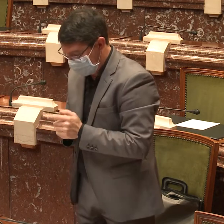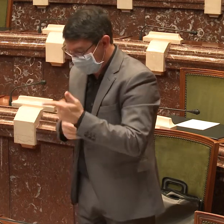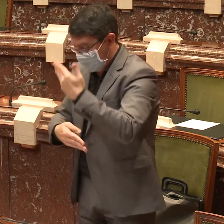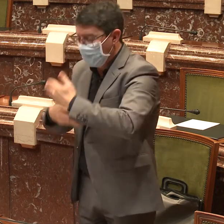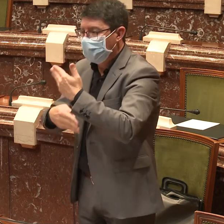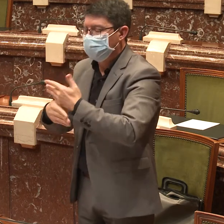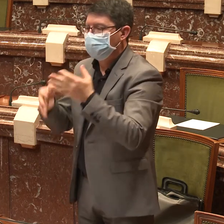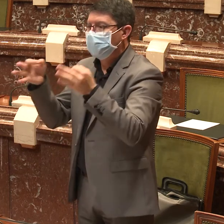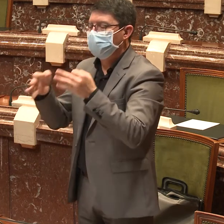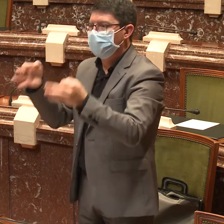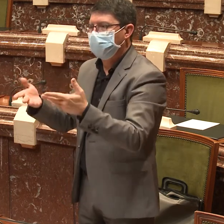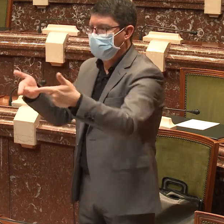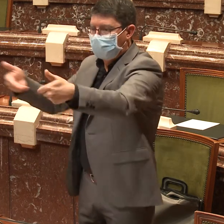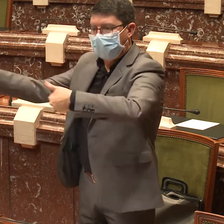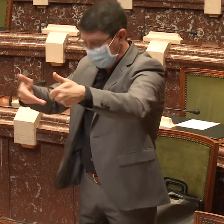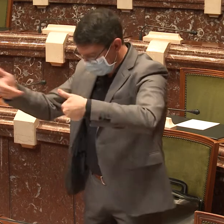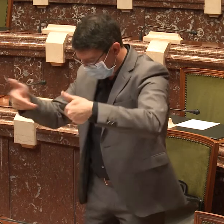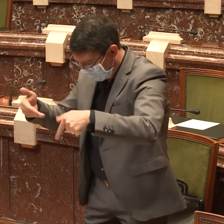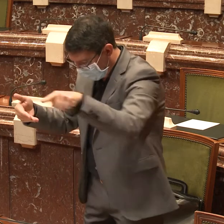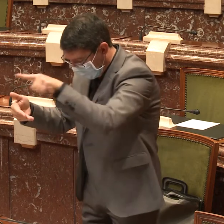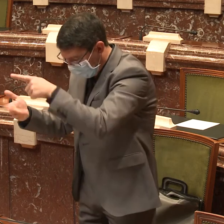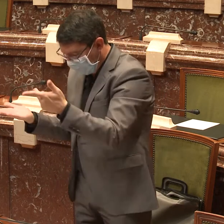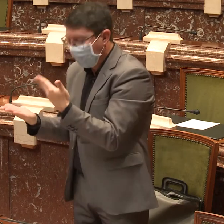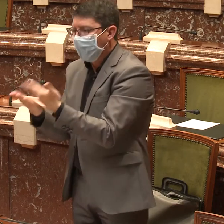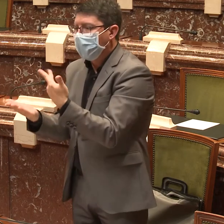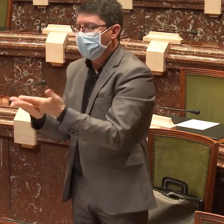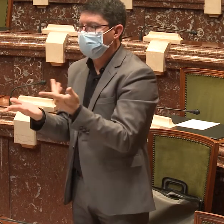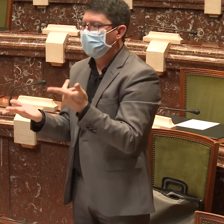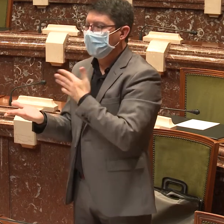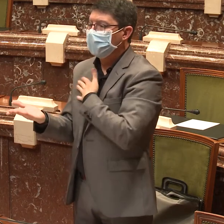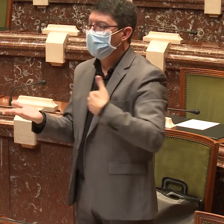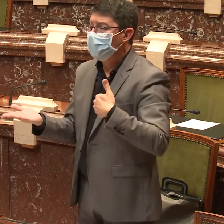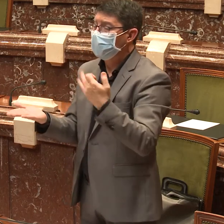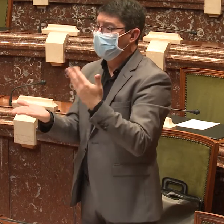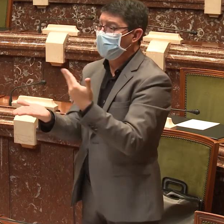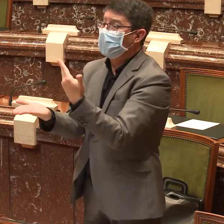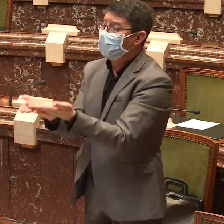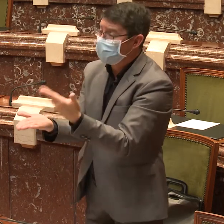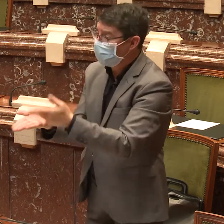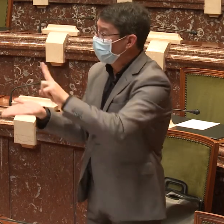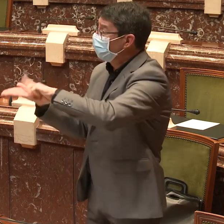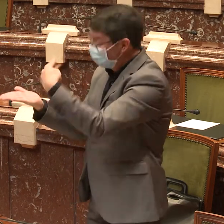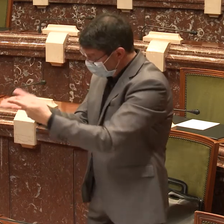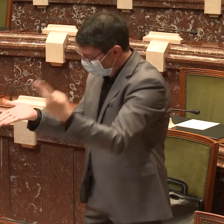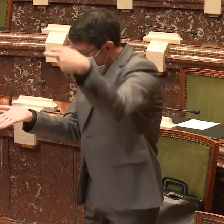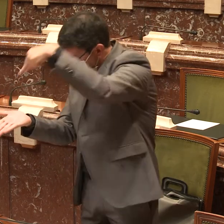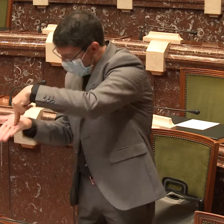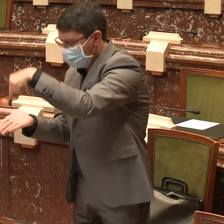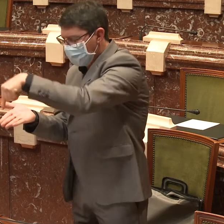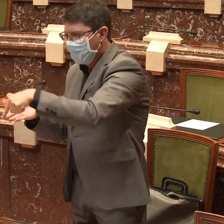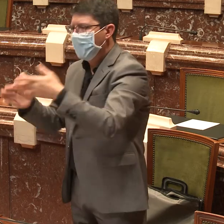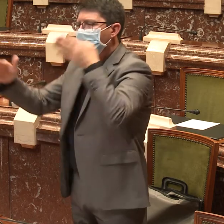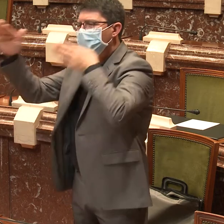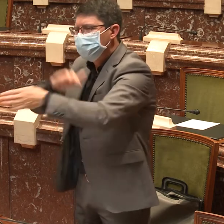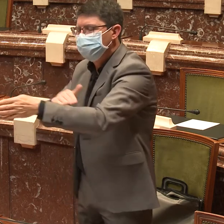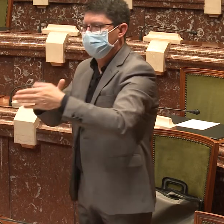en lo que a empleo se refiere, dista de ser la deseable, pues persisten las barreras que impiden